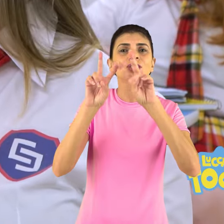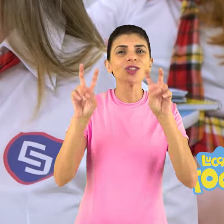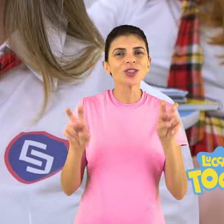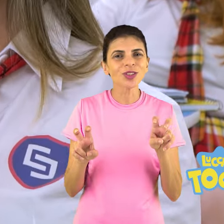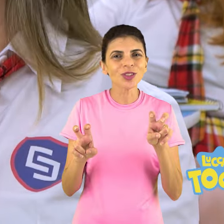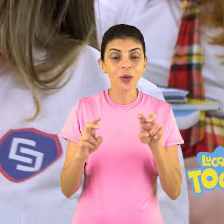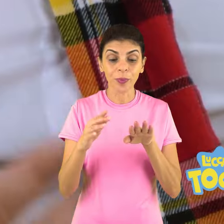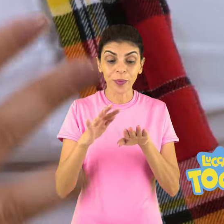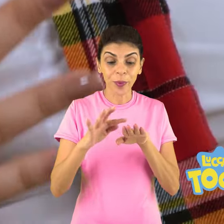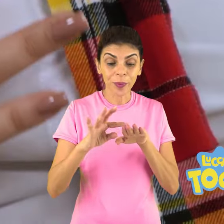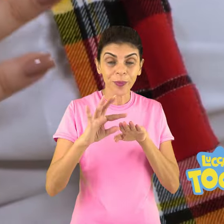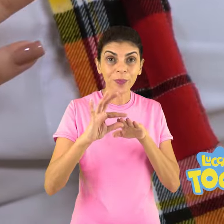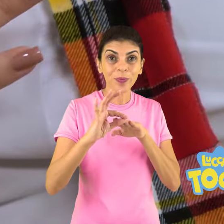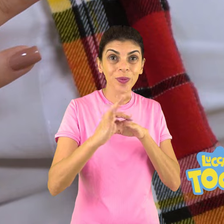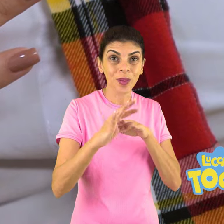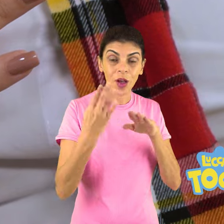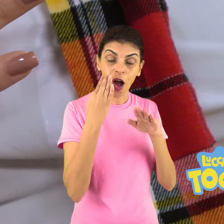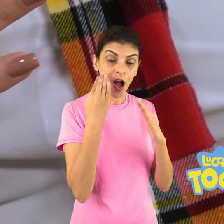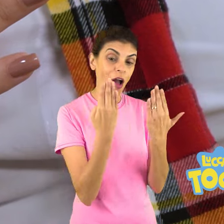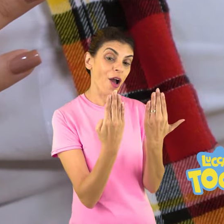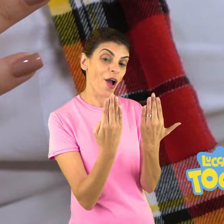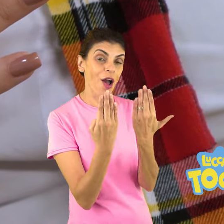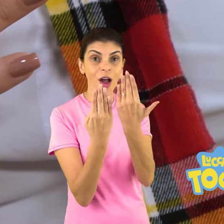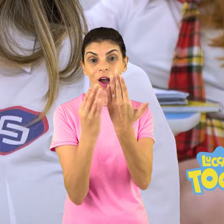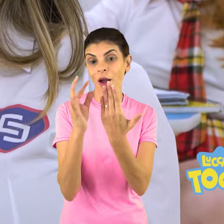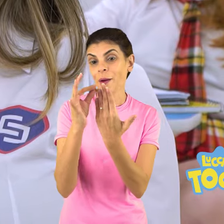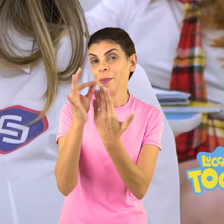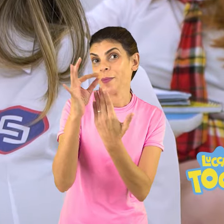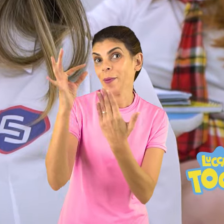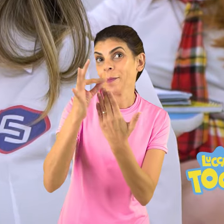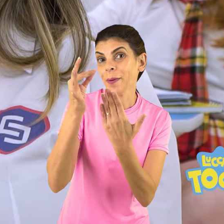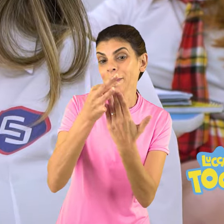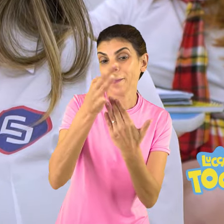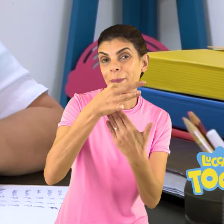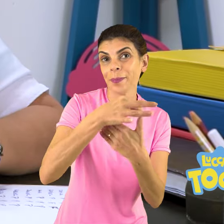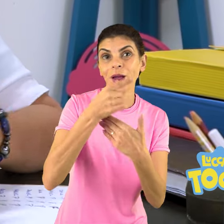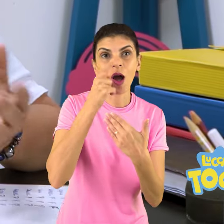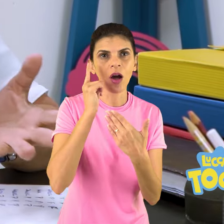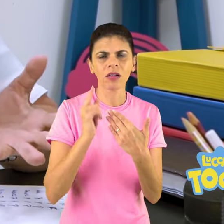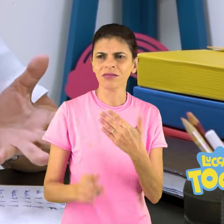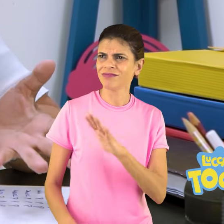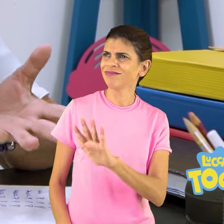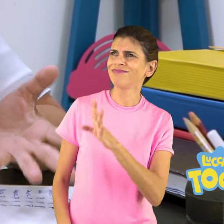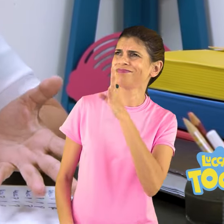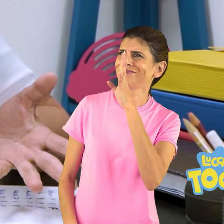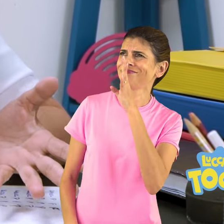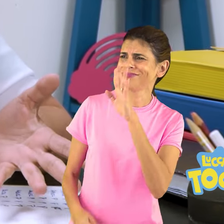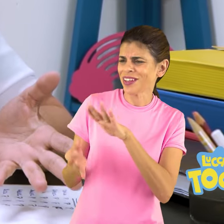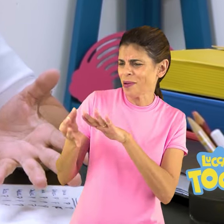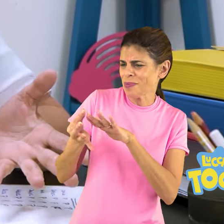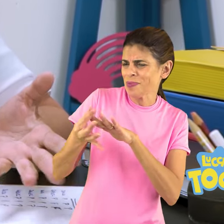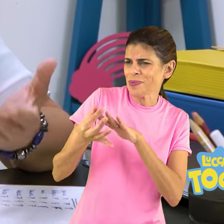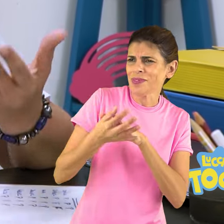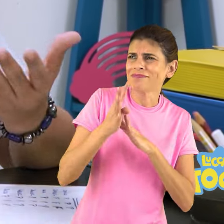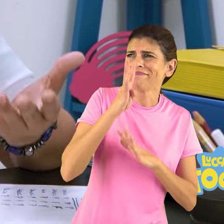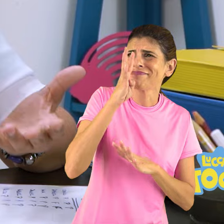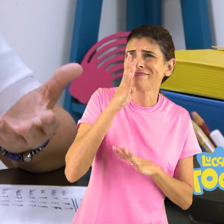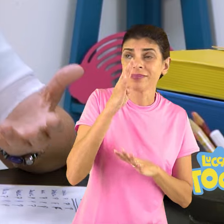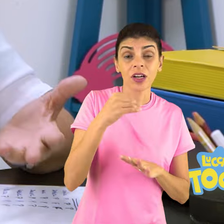unhas. Eu fiz as minhas ontem, professora. Não, não, não, não. Não é nada disso. O alongamento que eu tô